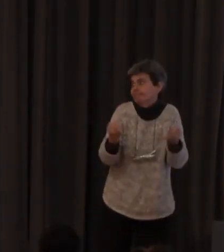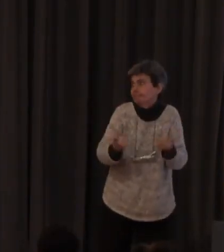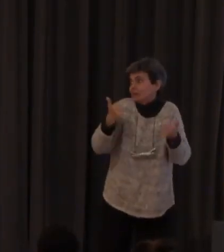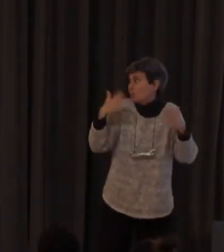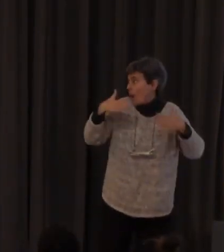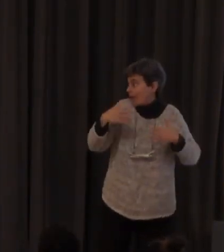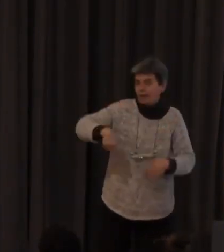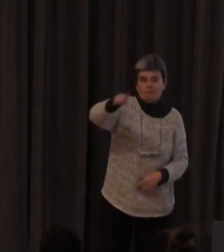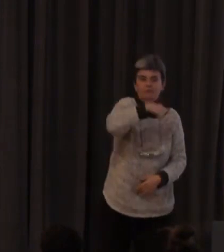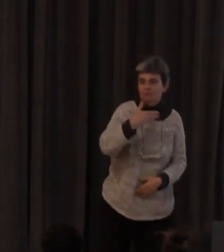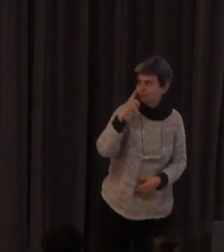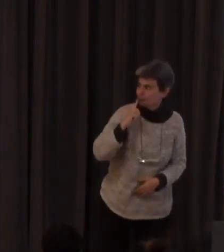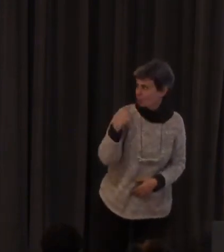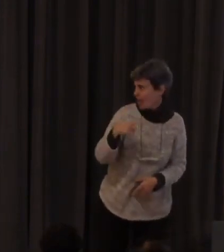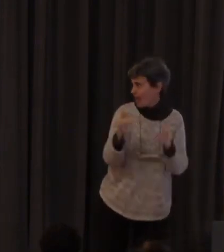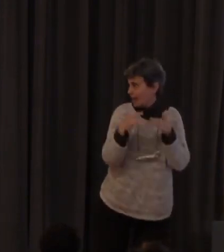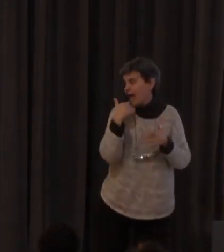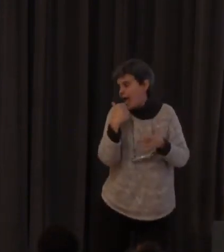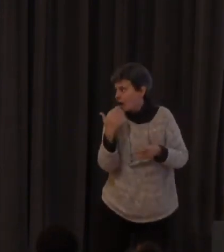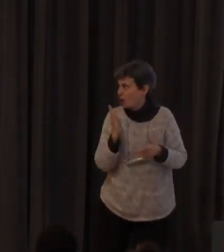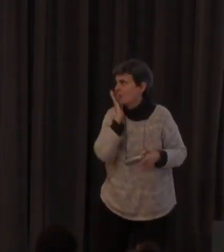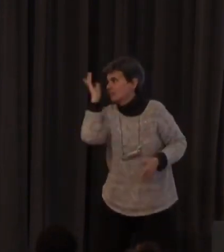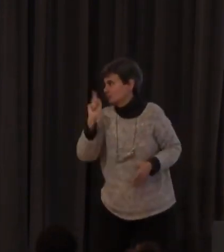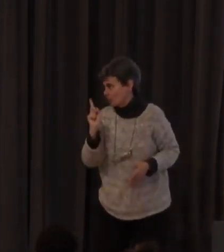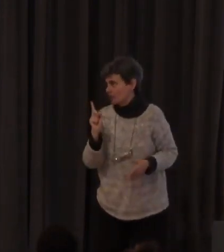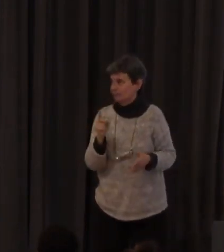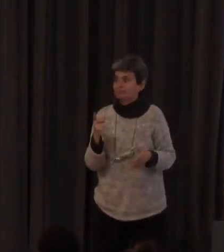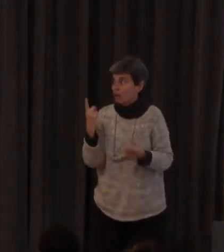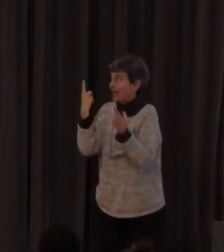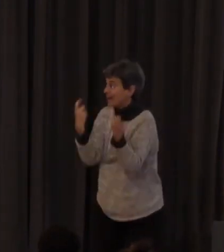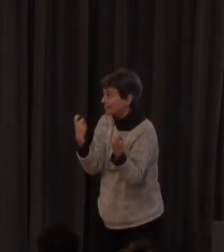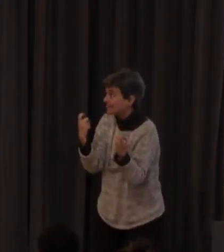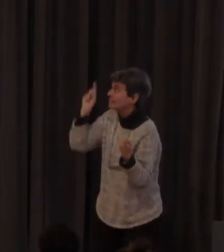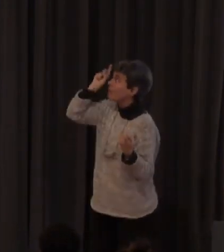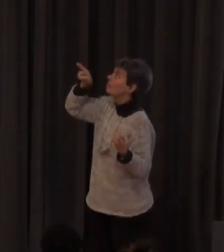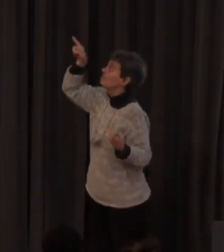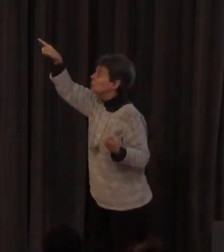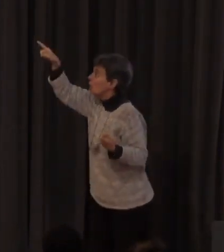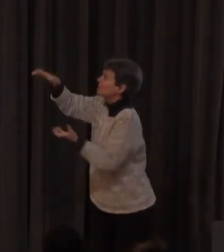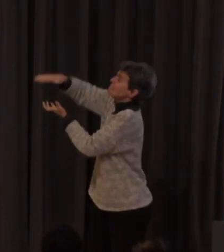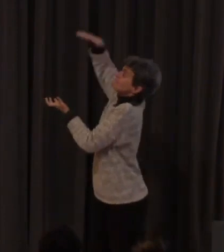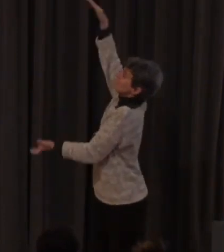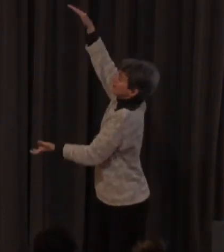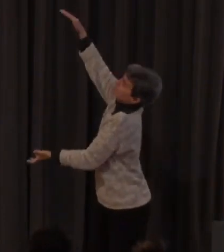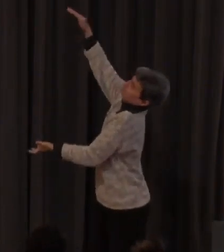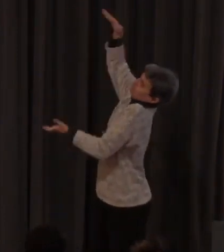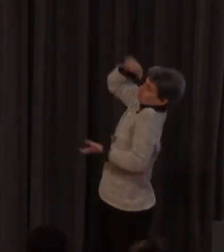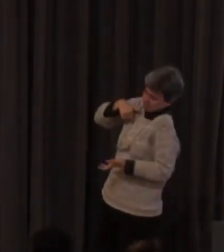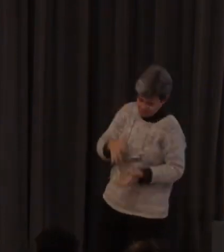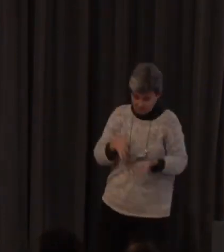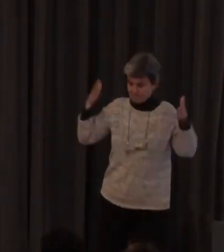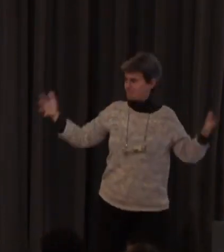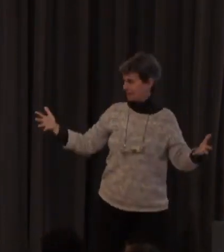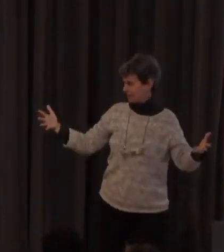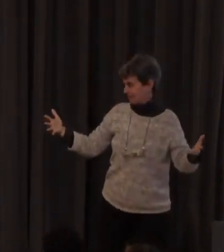porque claro los niños sordos tienen a lo mejor otras opciones y no van a dejar de utilizar la lengua de signos en